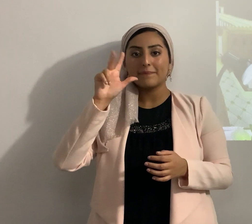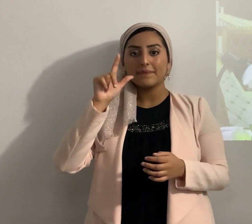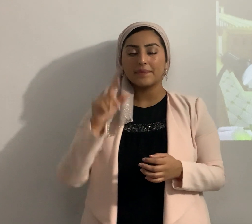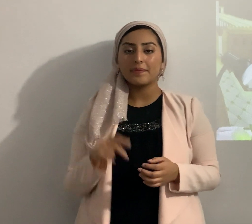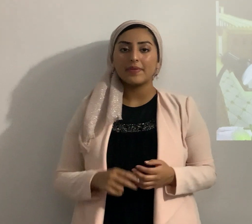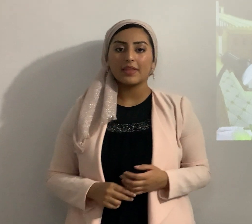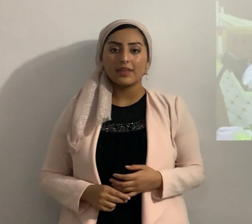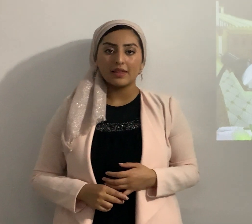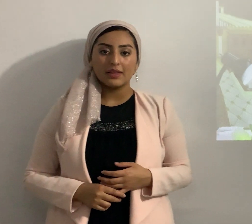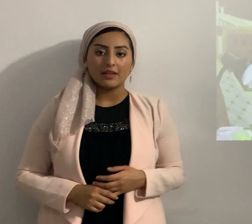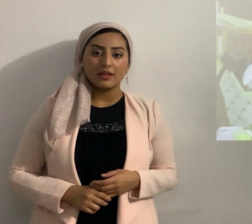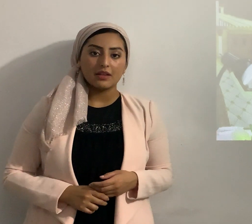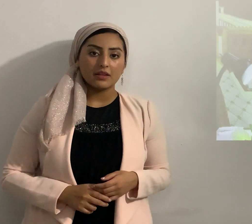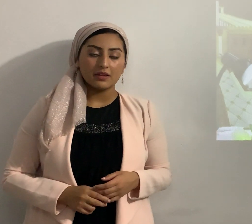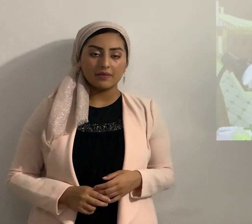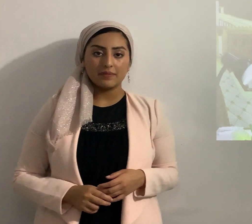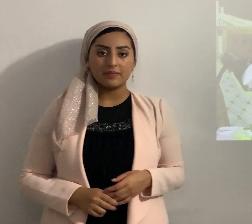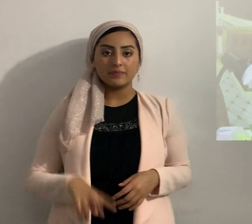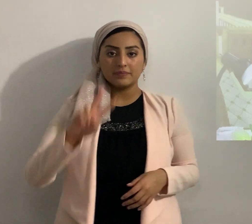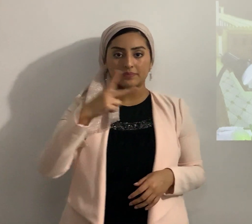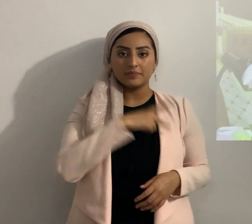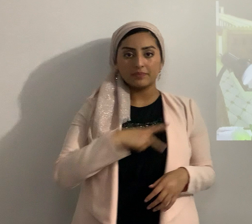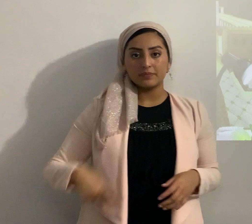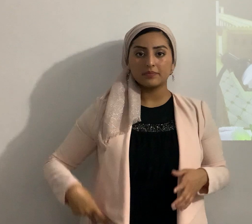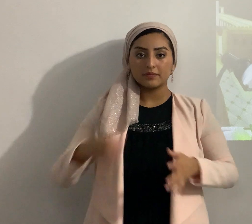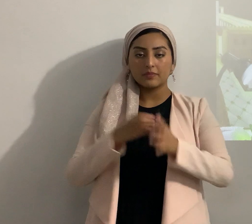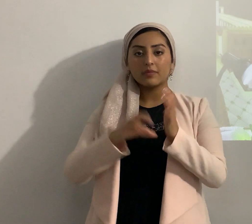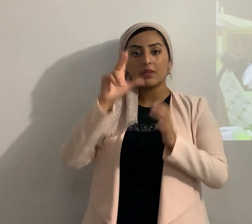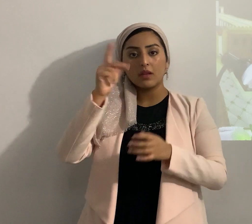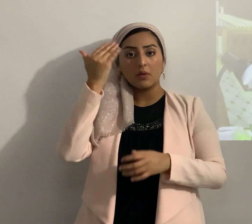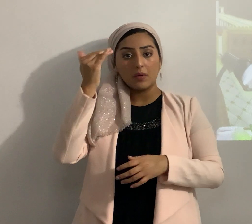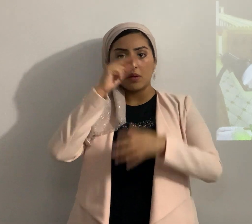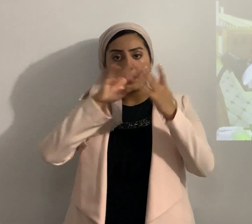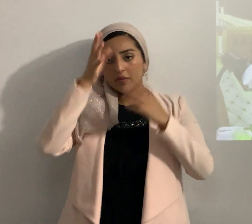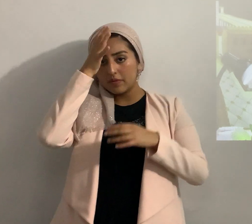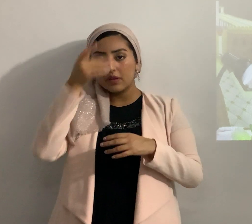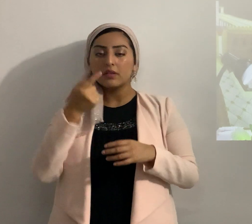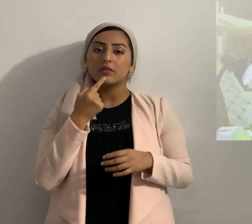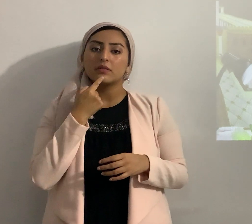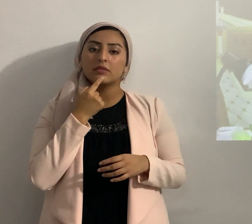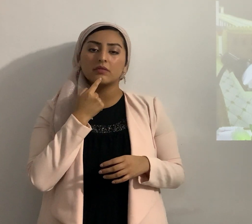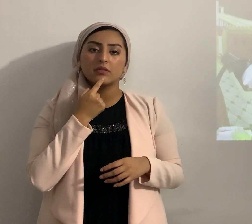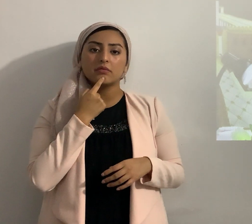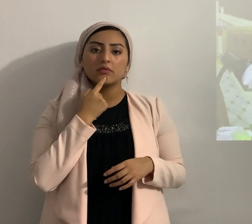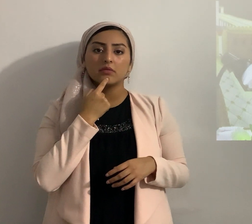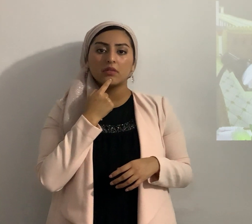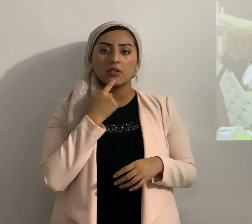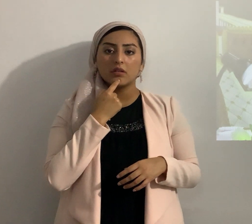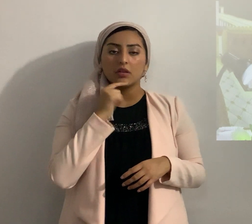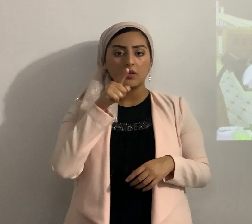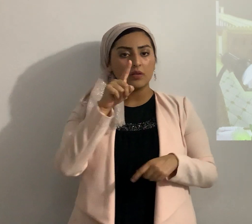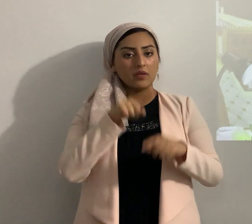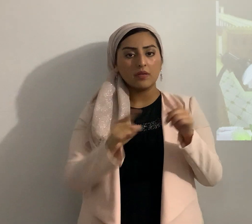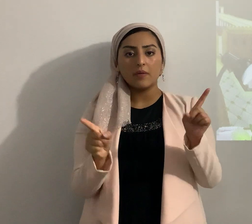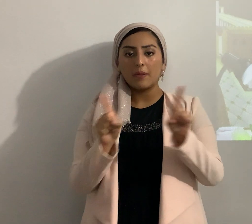Segunda de Reyes capítulo 23 por eso el Eterno decía no te juntes con ellos